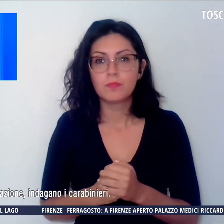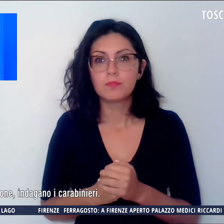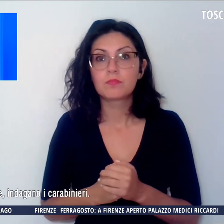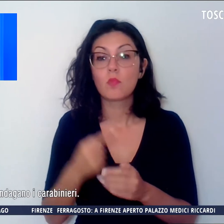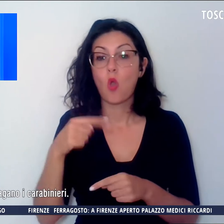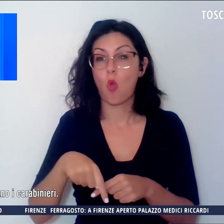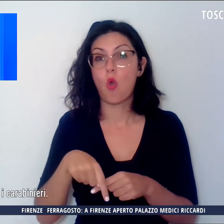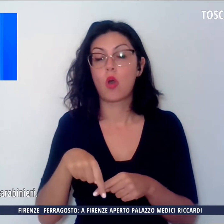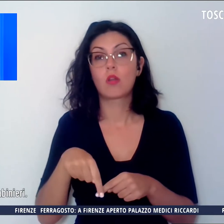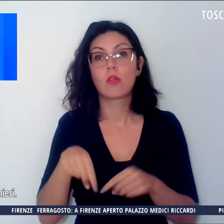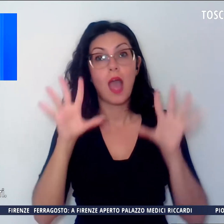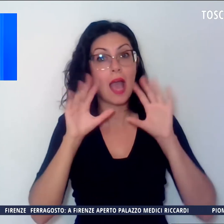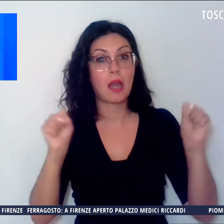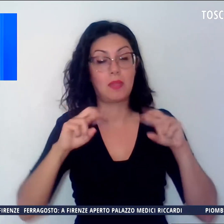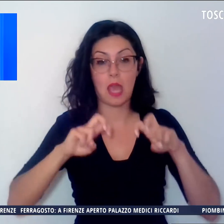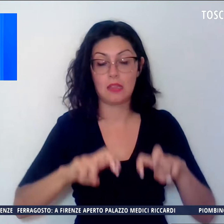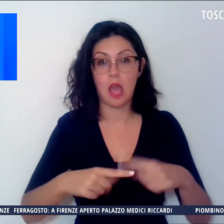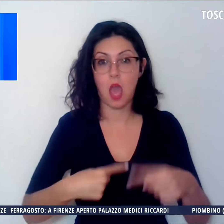indagando i carabinieri.